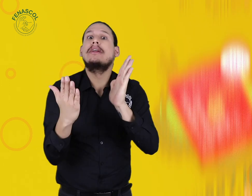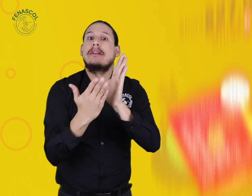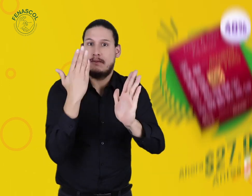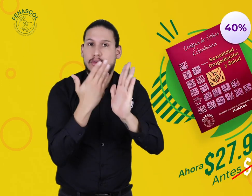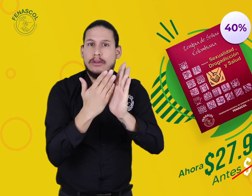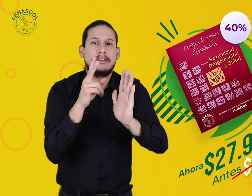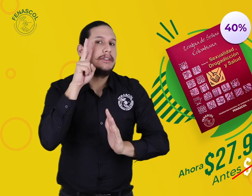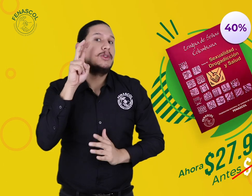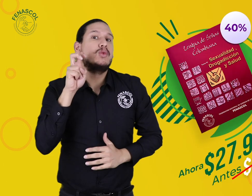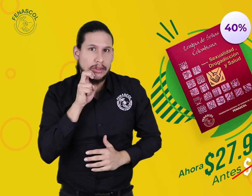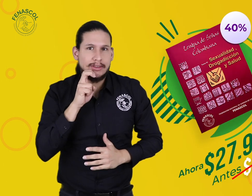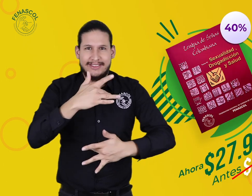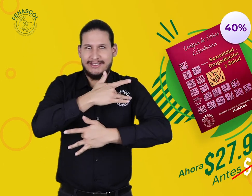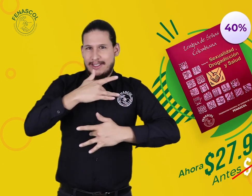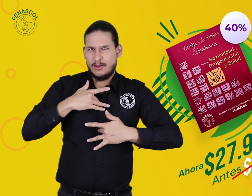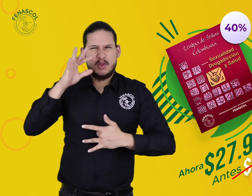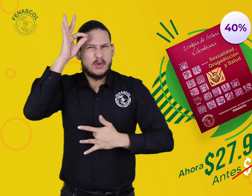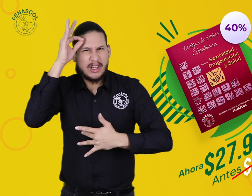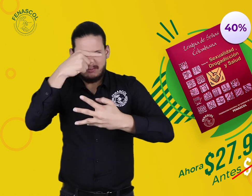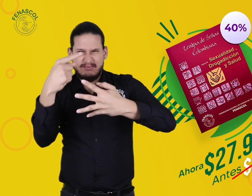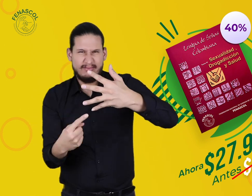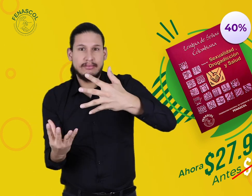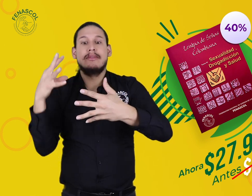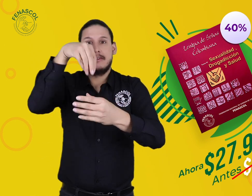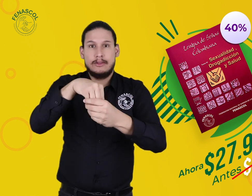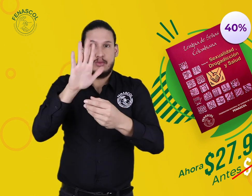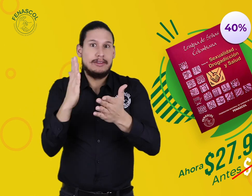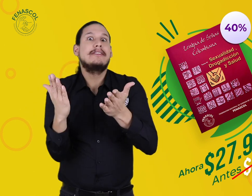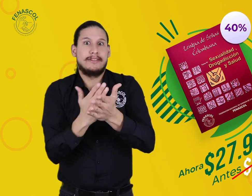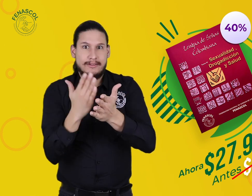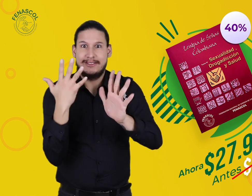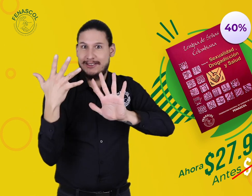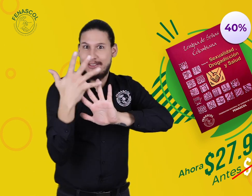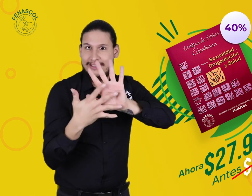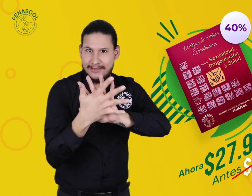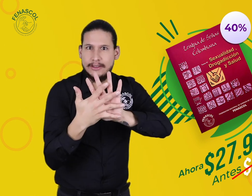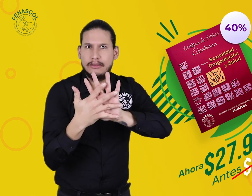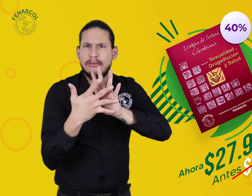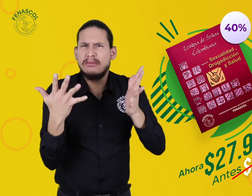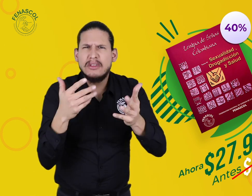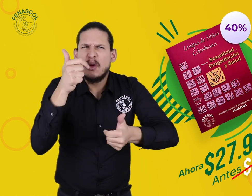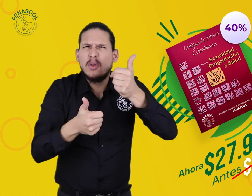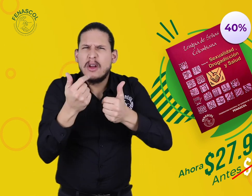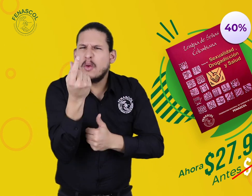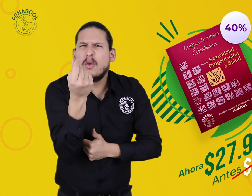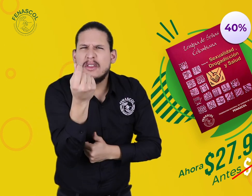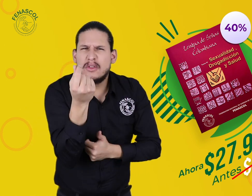Primero, tomo 6, lengua de señas colombiana, sexualidad, drogadicción y salud. El precio es de $27